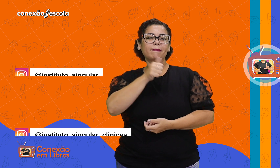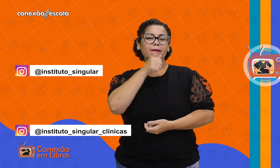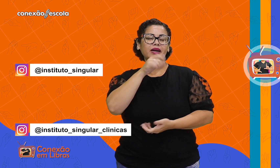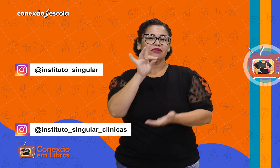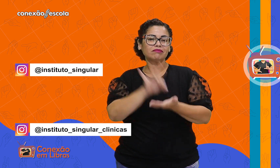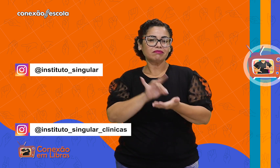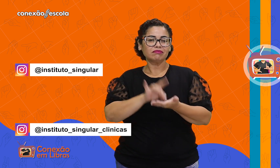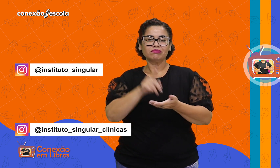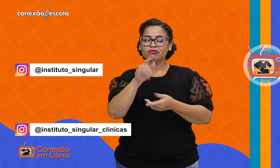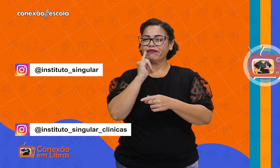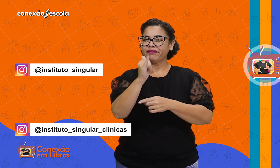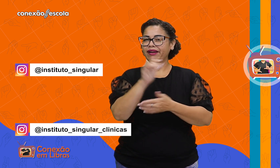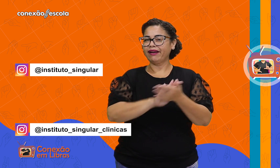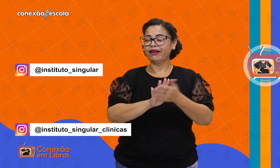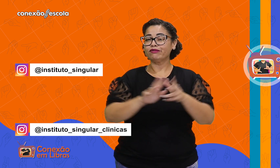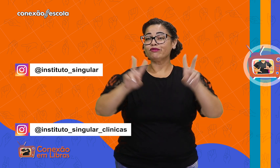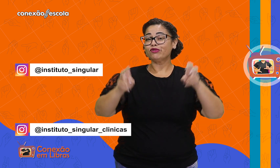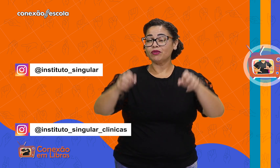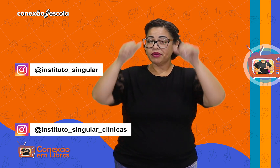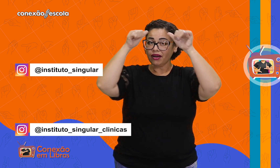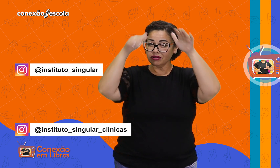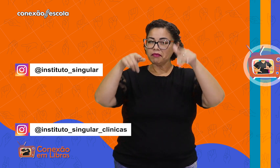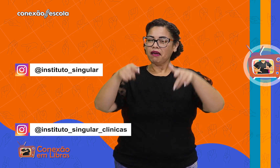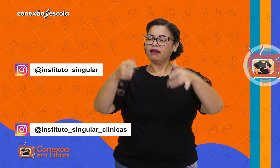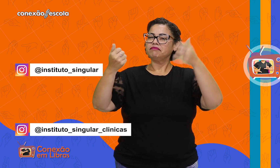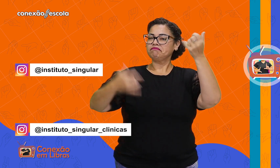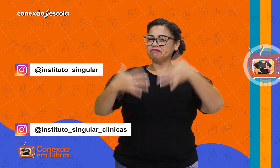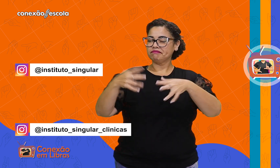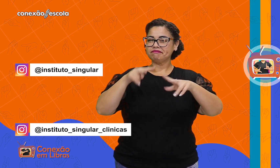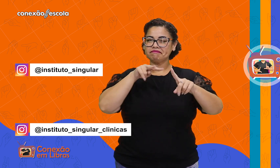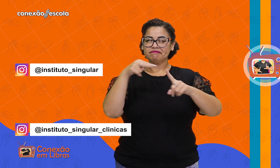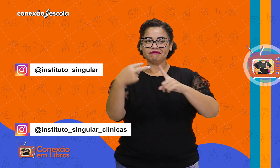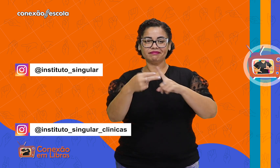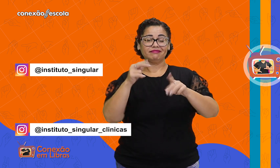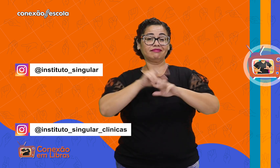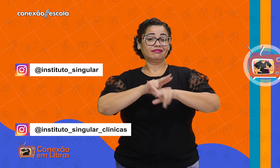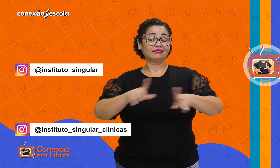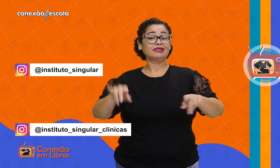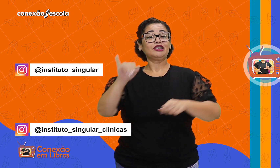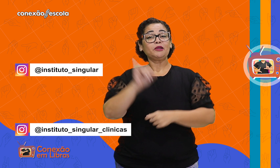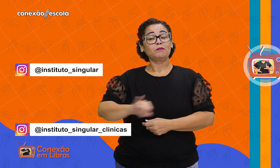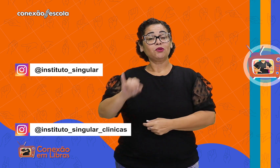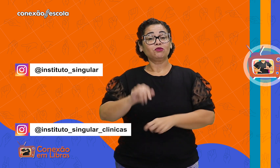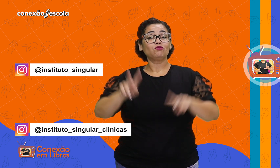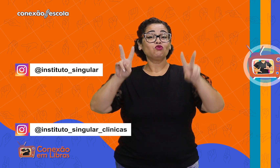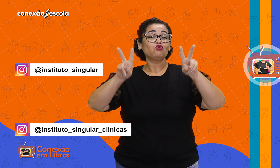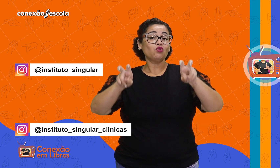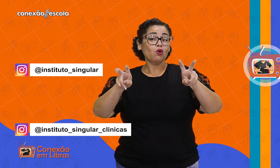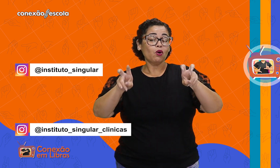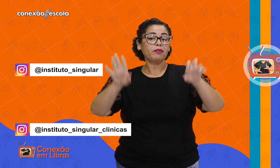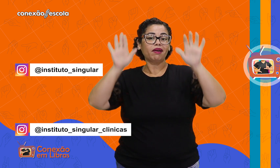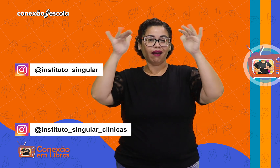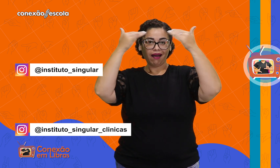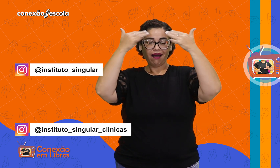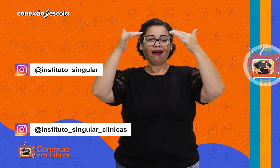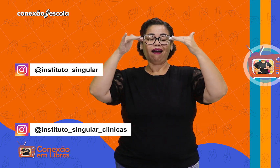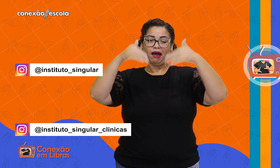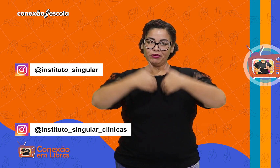Autora de Maternidade Real, O Que Ninguém Te Conta Sobre o Autismo, defende várias perspectivas importantes sobre o